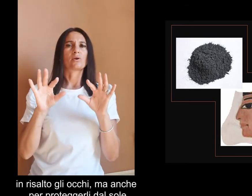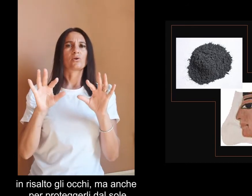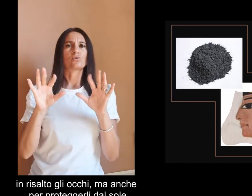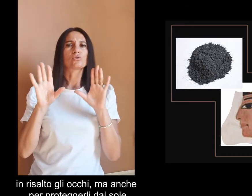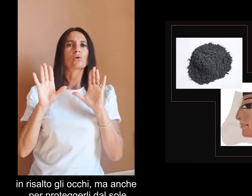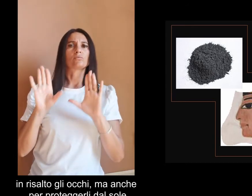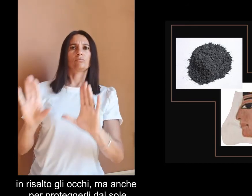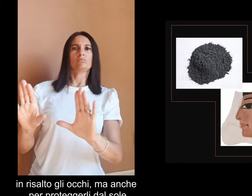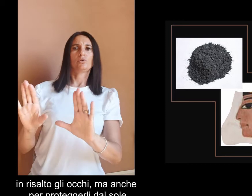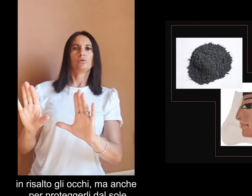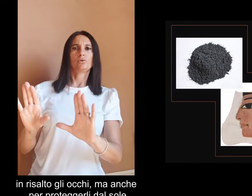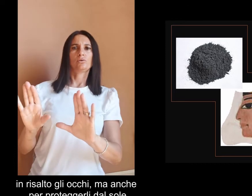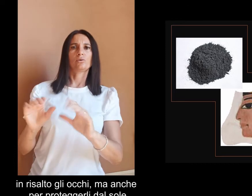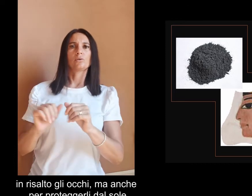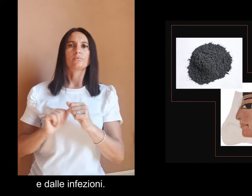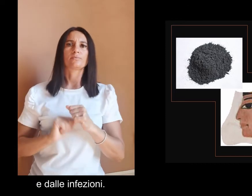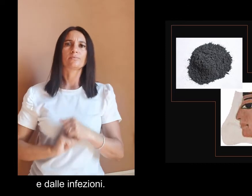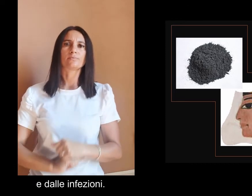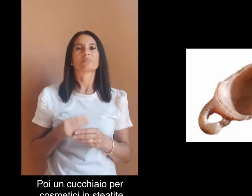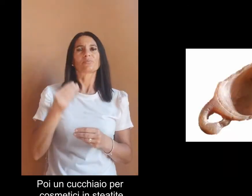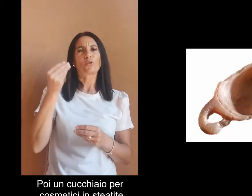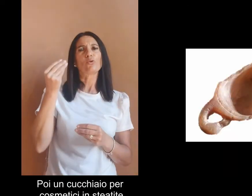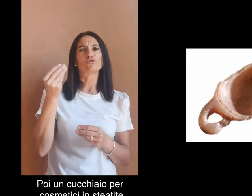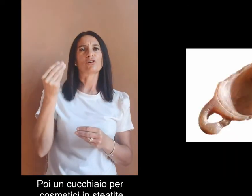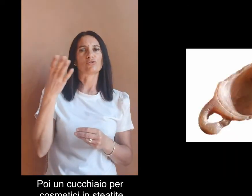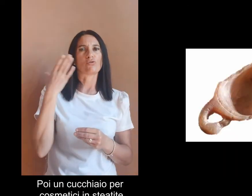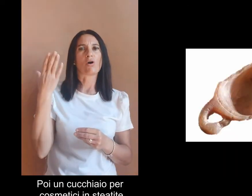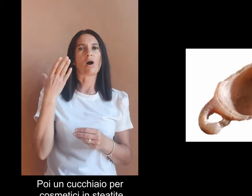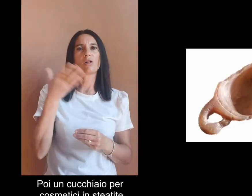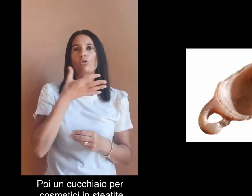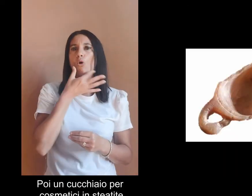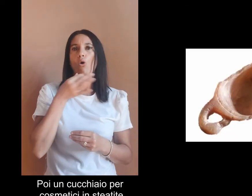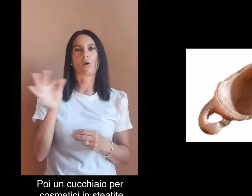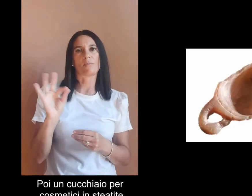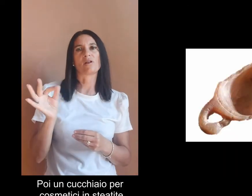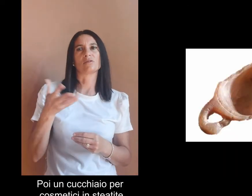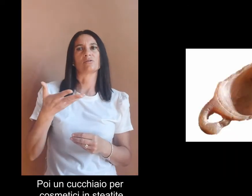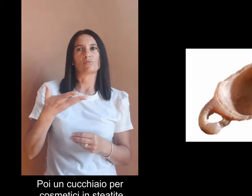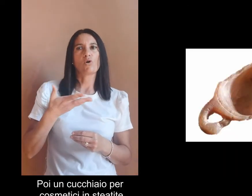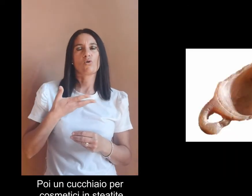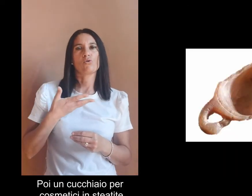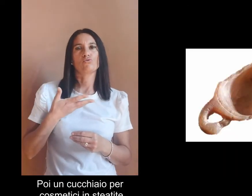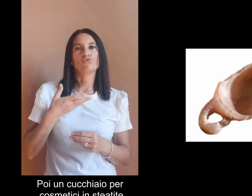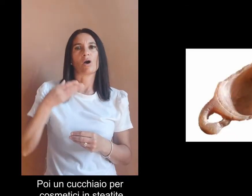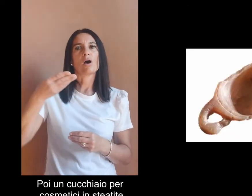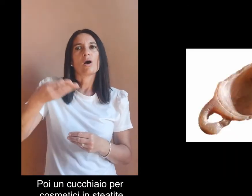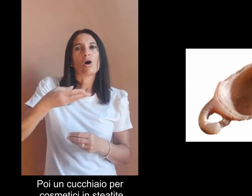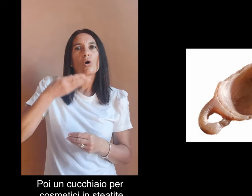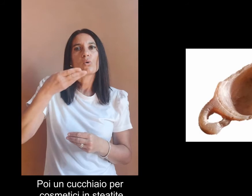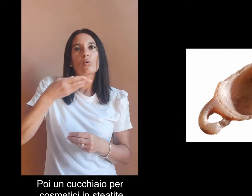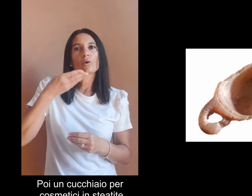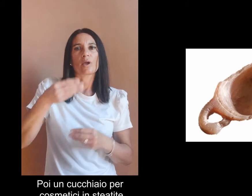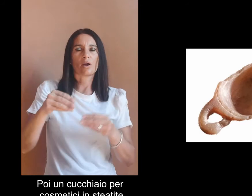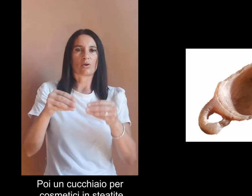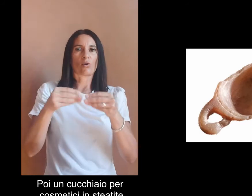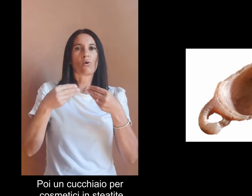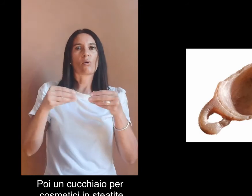dal sole e dalle infezioni poi un cucchiaio